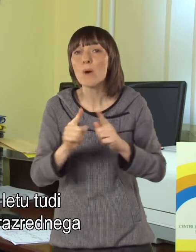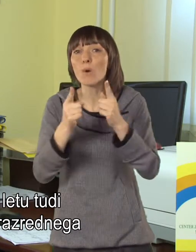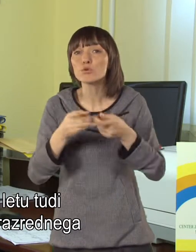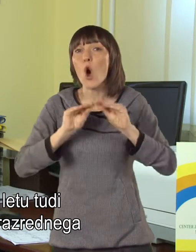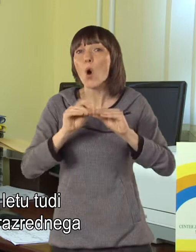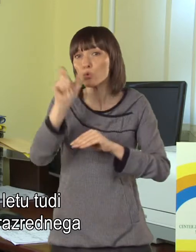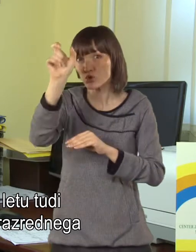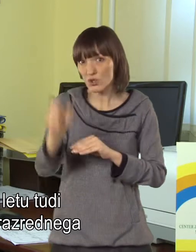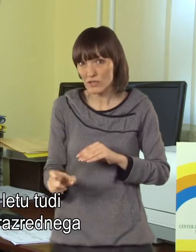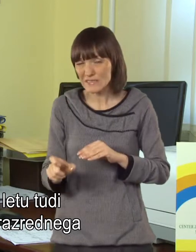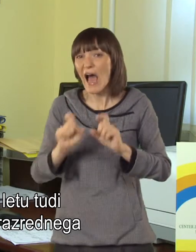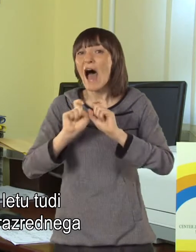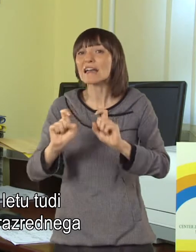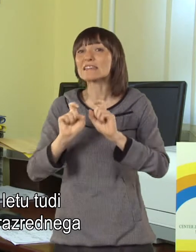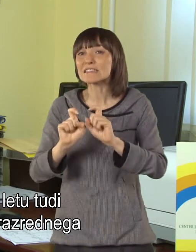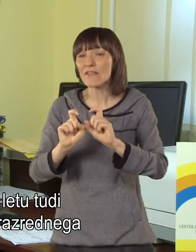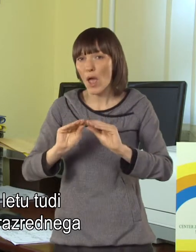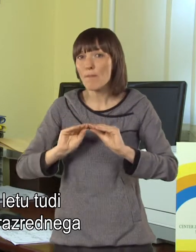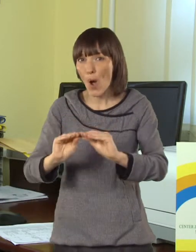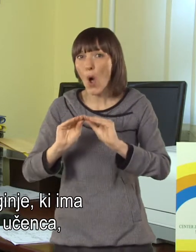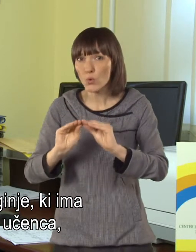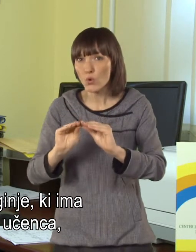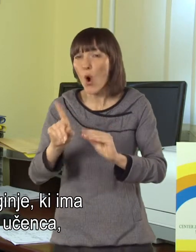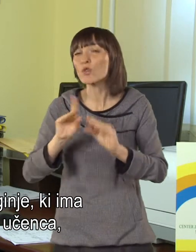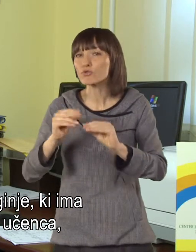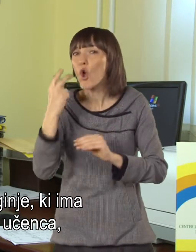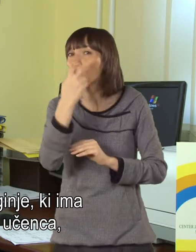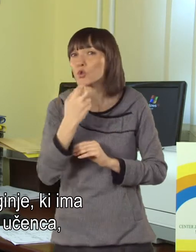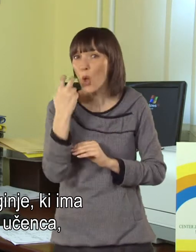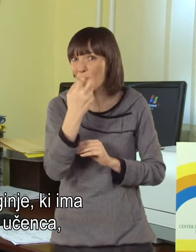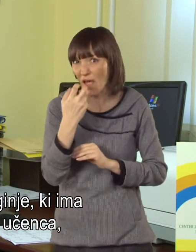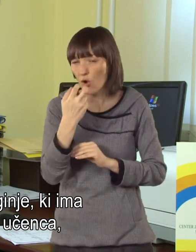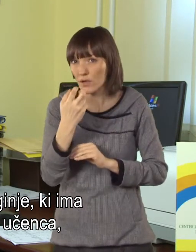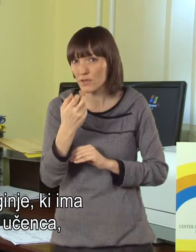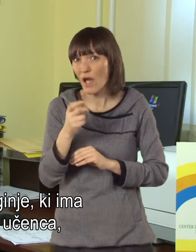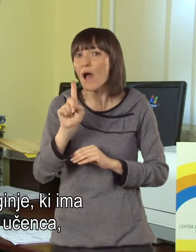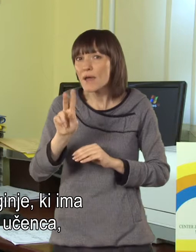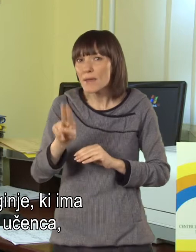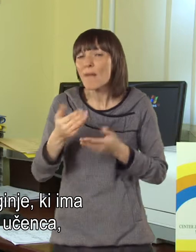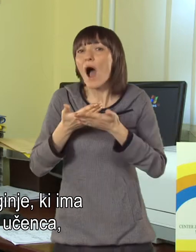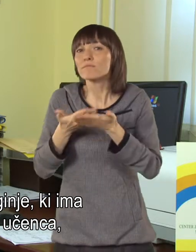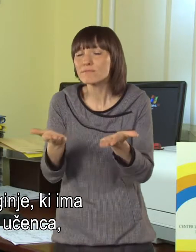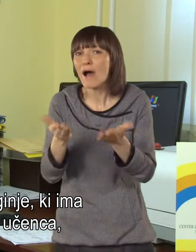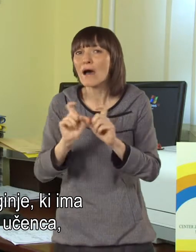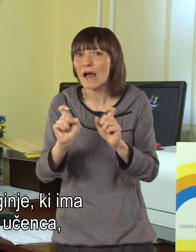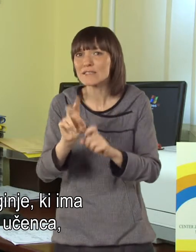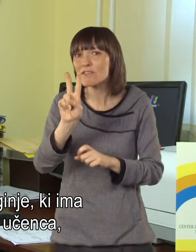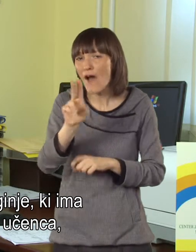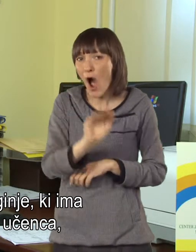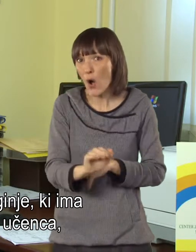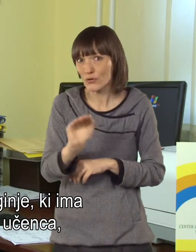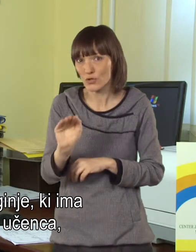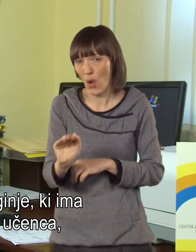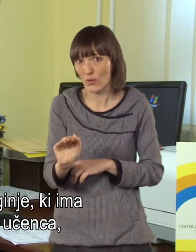tudi na pobudo učiteljice razrednega pouka, surdopedagoginje, ki ima v oddelku